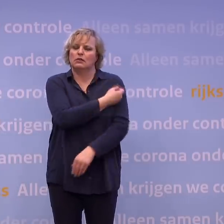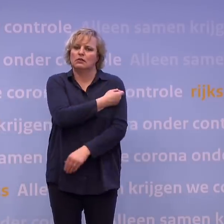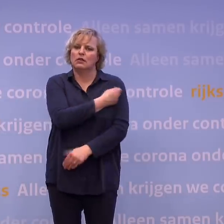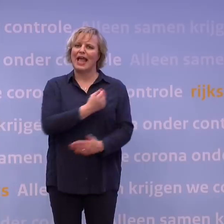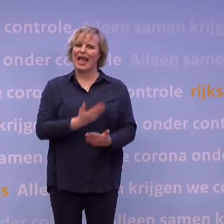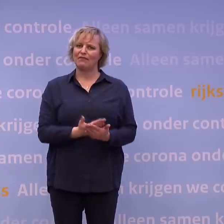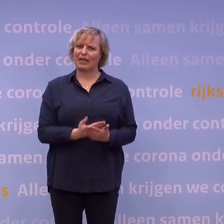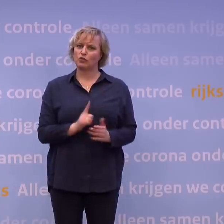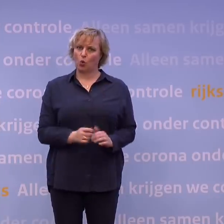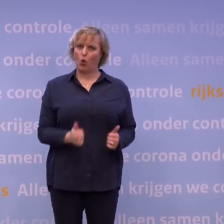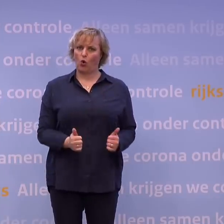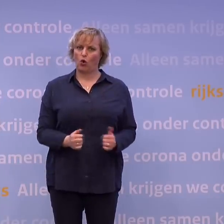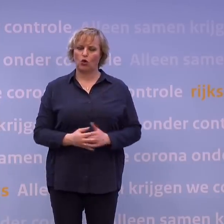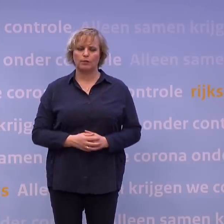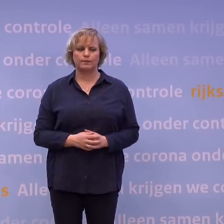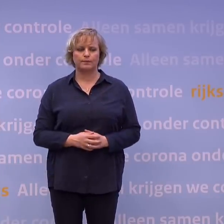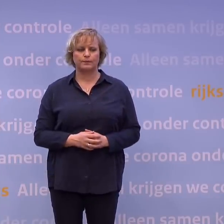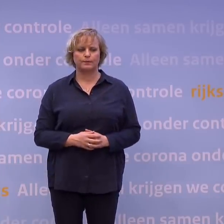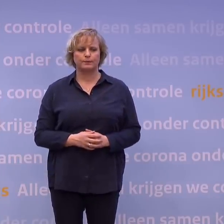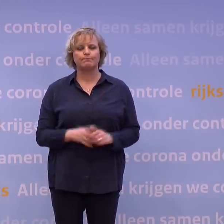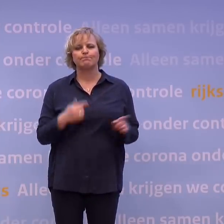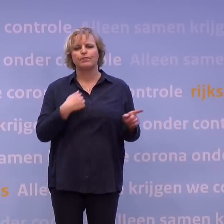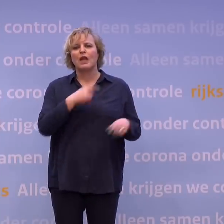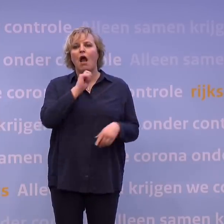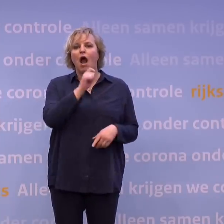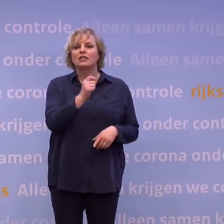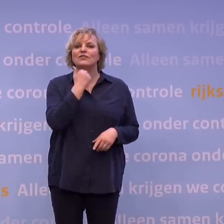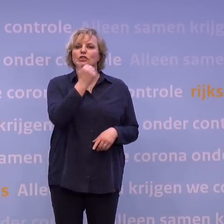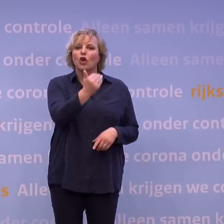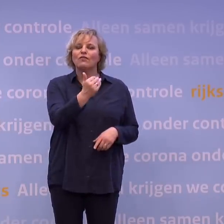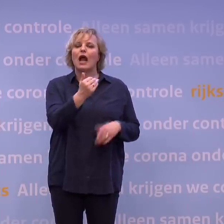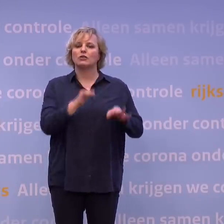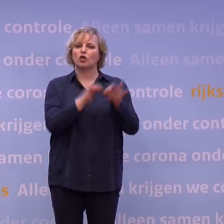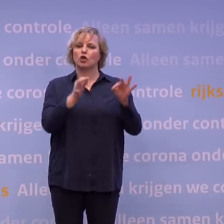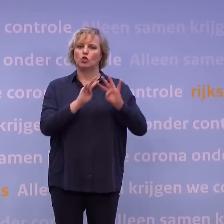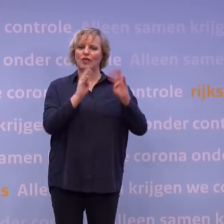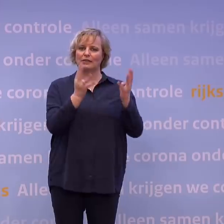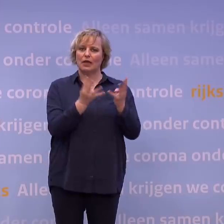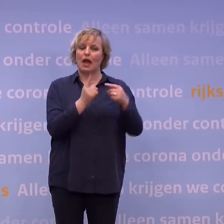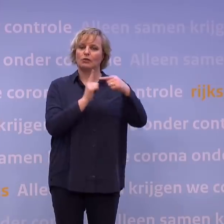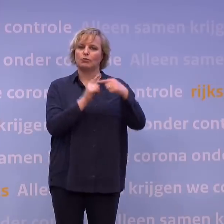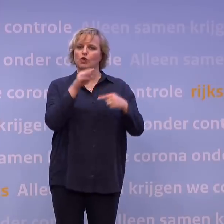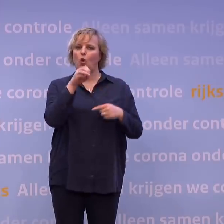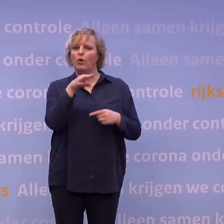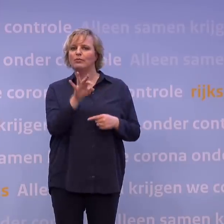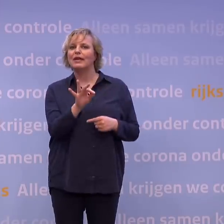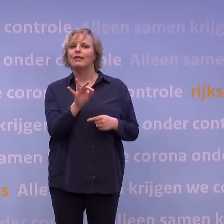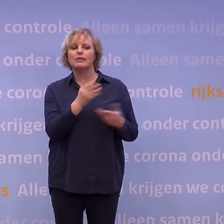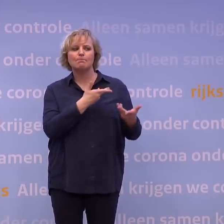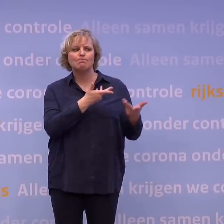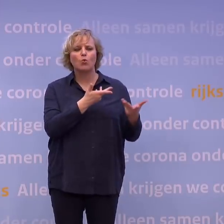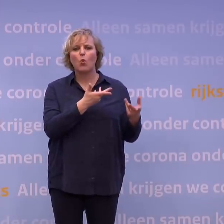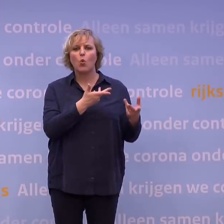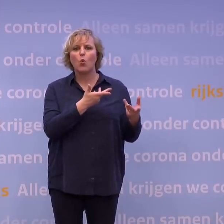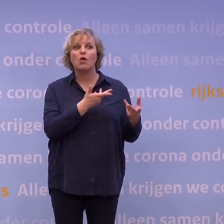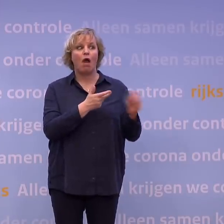gegarandeerd is. Wat wij hebben gedaan is advies gevraagd aan de Gezondheidsraad en aan het OMT om te kijken welke ruimte er zit. En ik blijf binnen de contouren